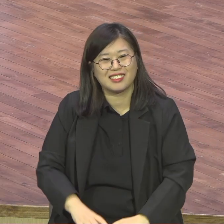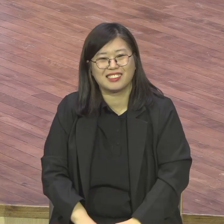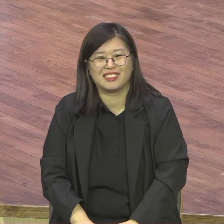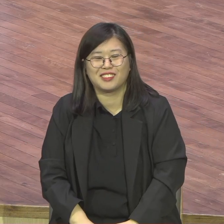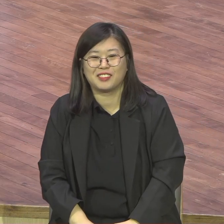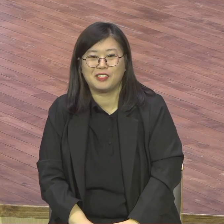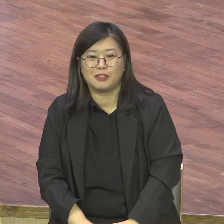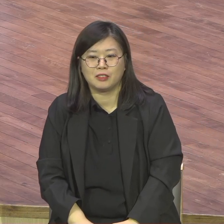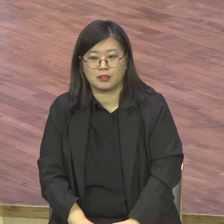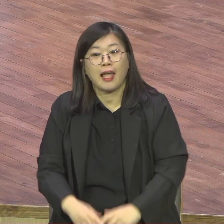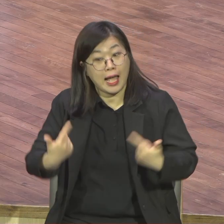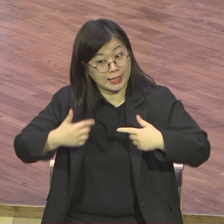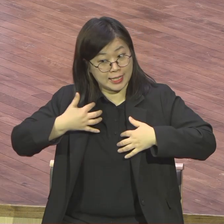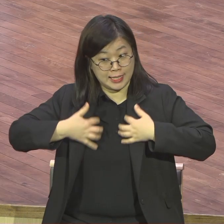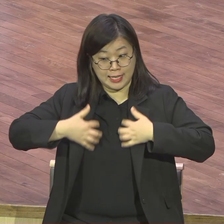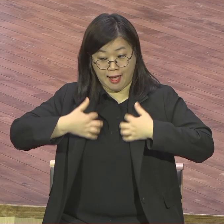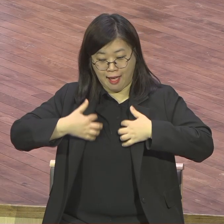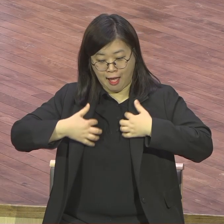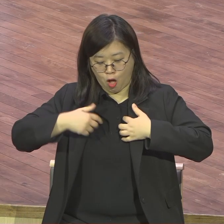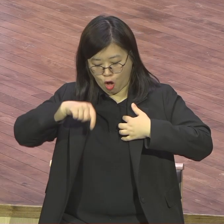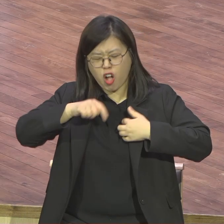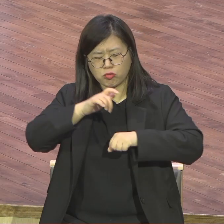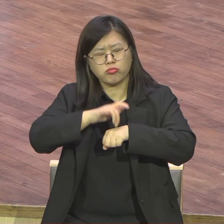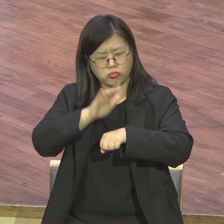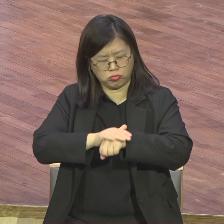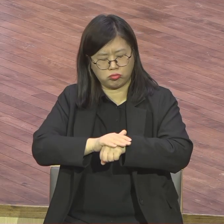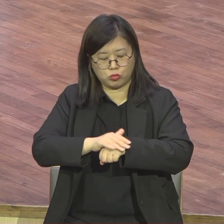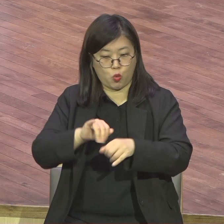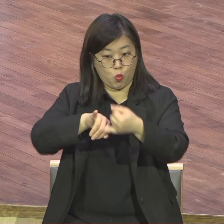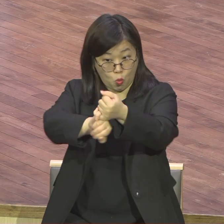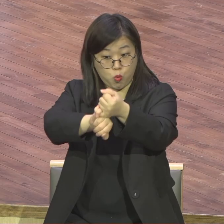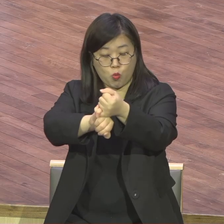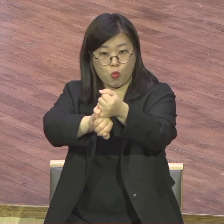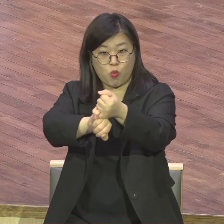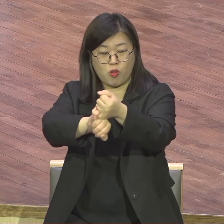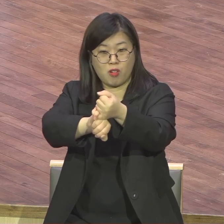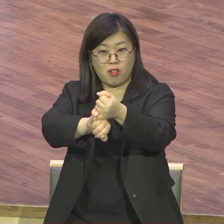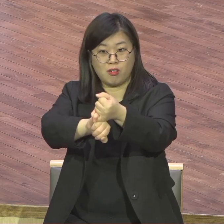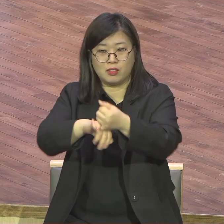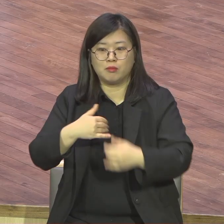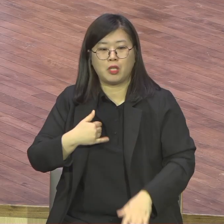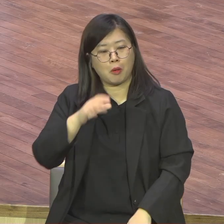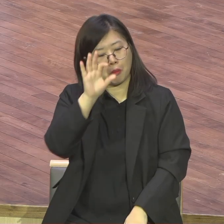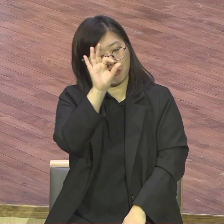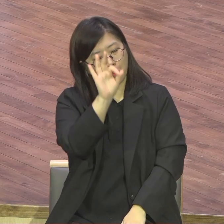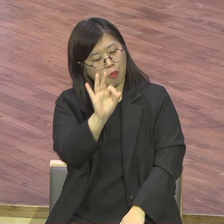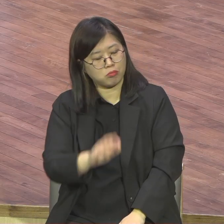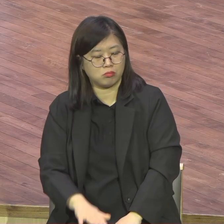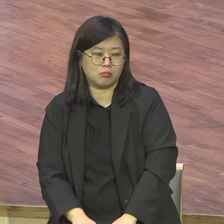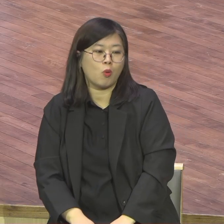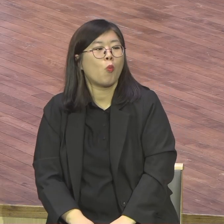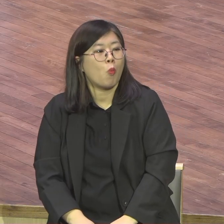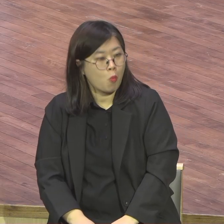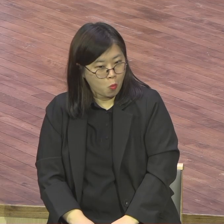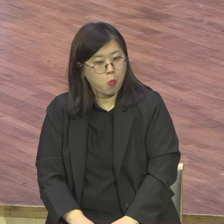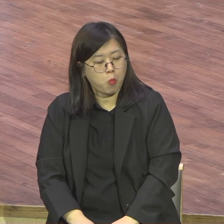즐거워야 돼. 뭘 해서 즐거워야. 정성업고사 보니까 전도회 위원장하면서 보니